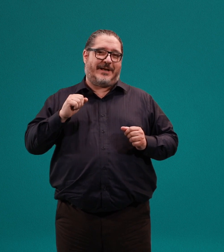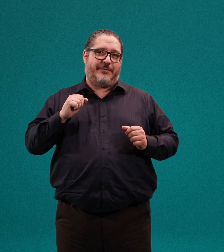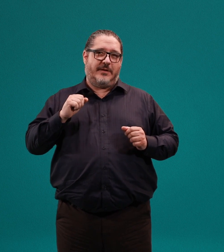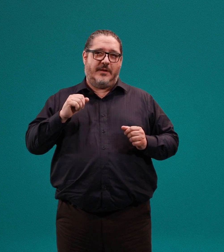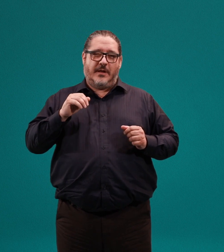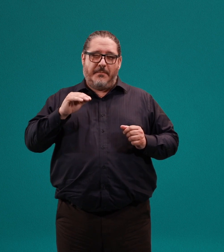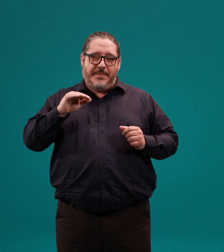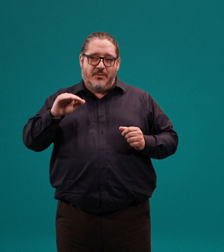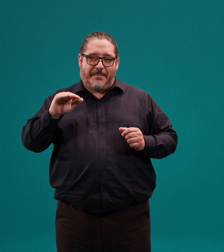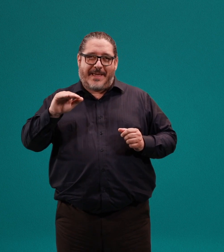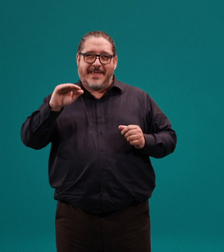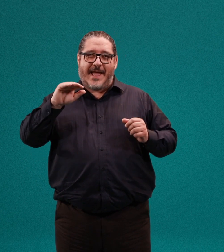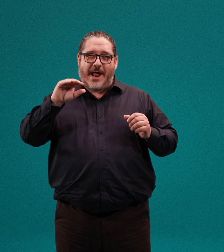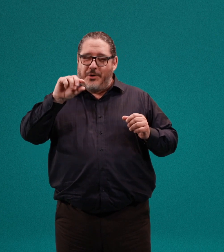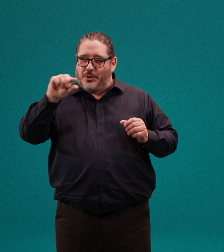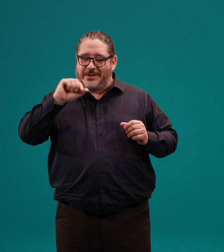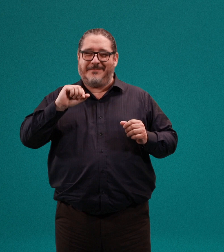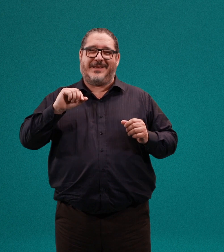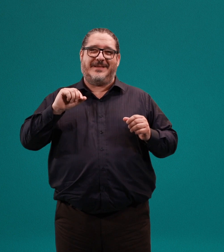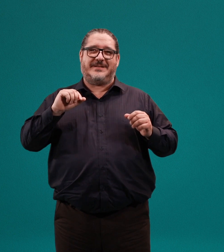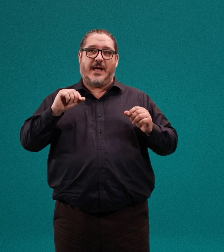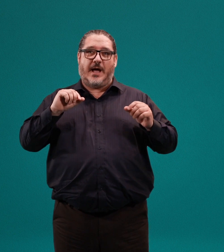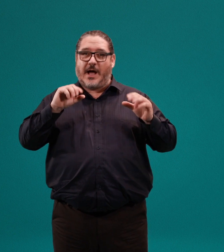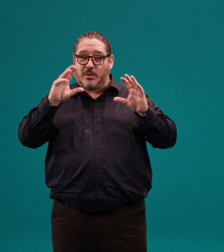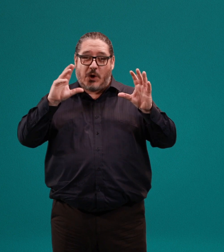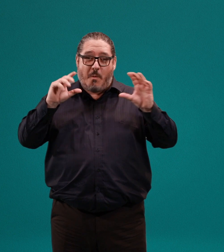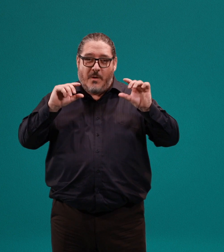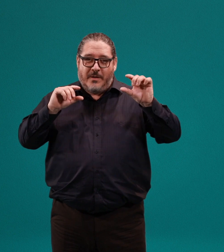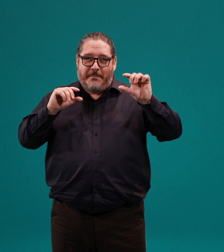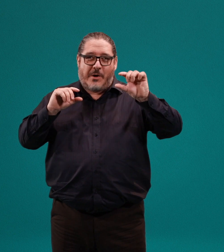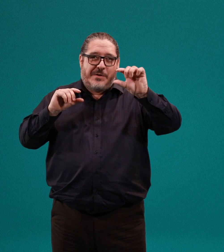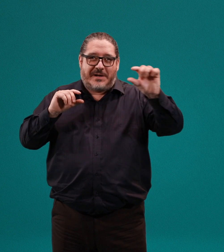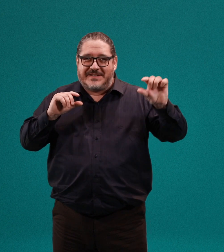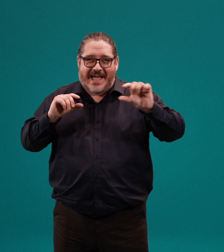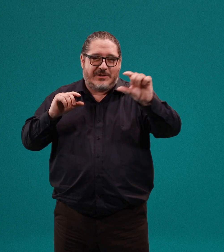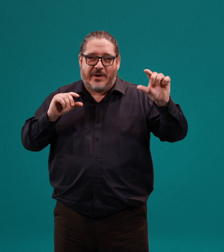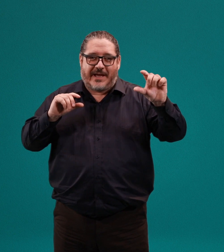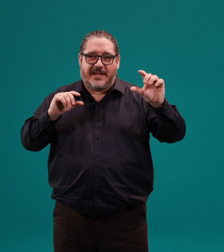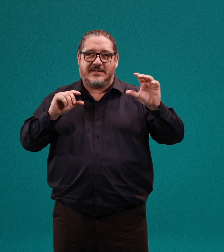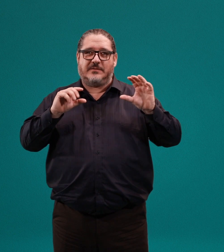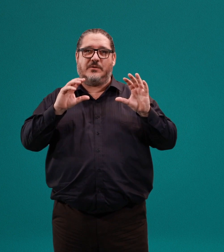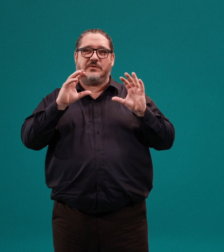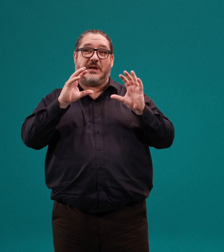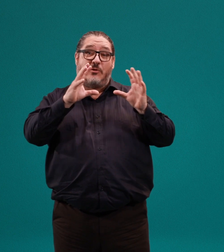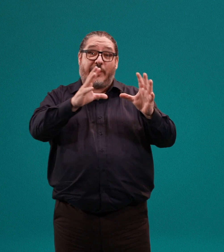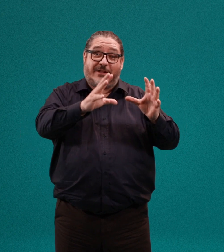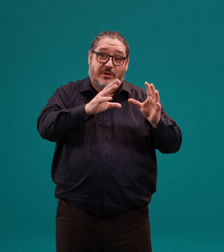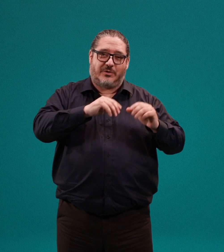café, vi una pequeña nota que decía algo así como para universidades y ONGs, ¿no? Servidor gratuito.